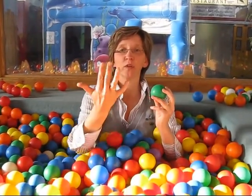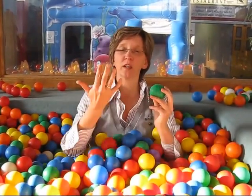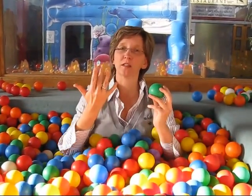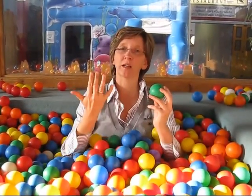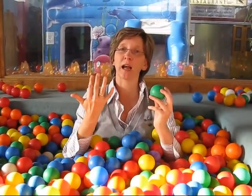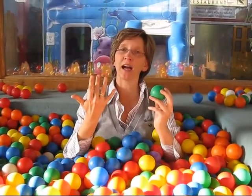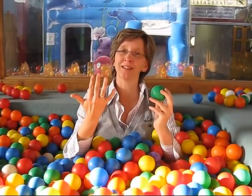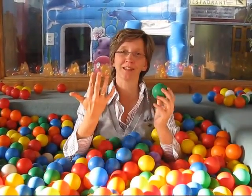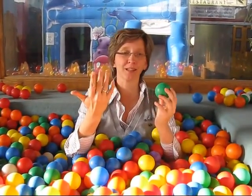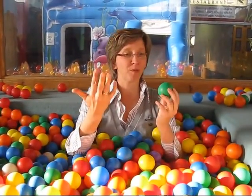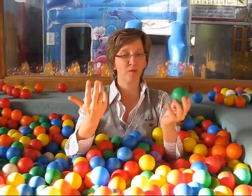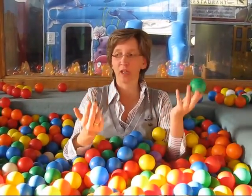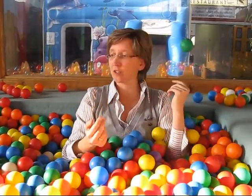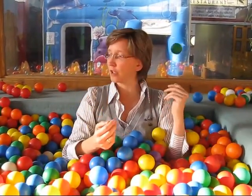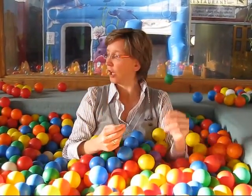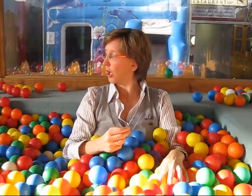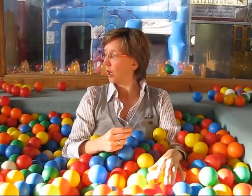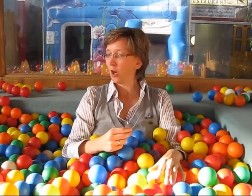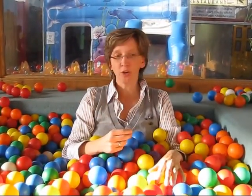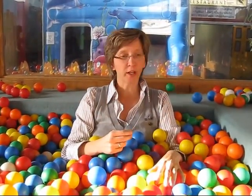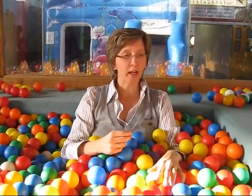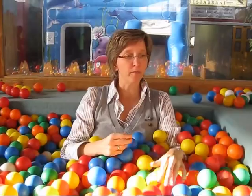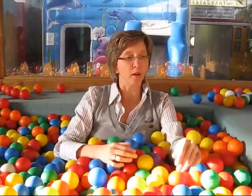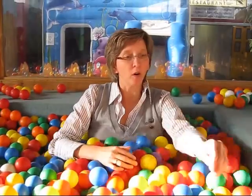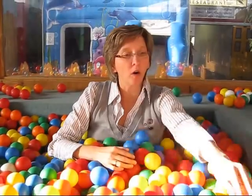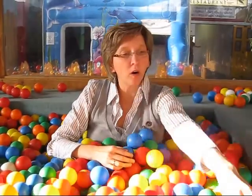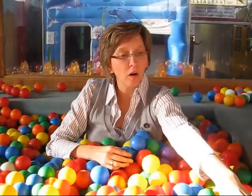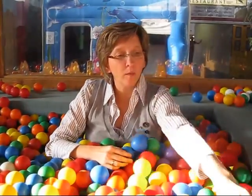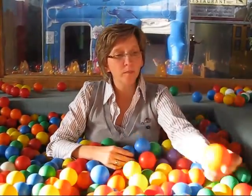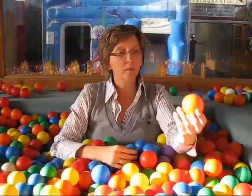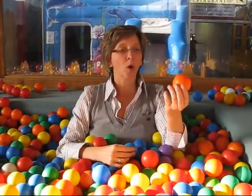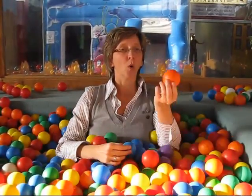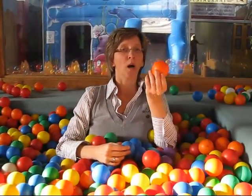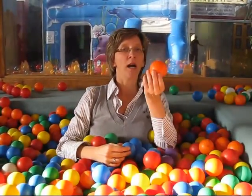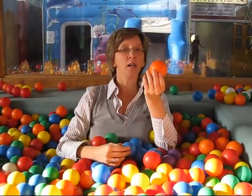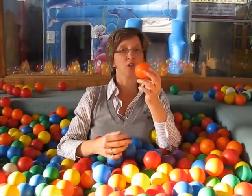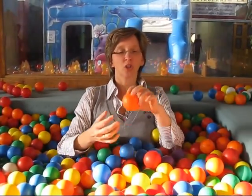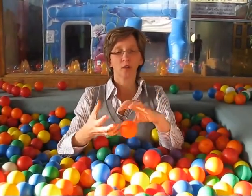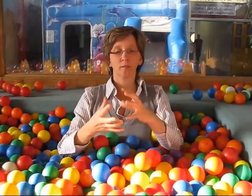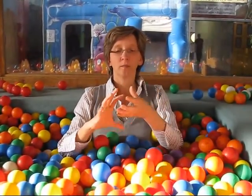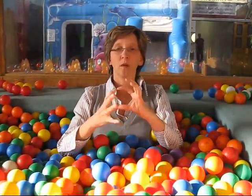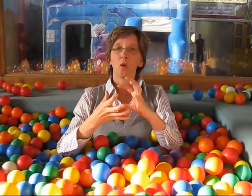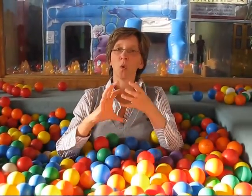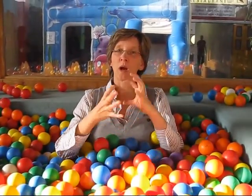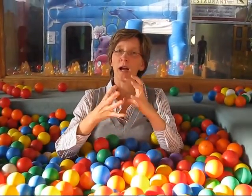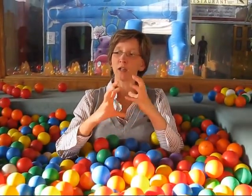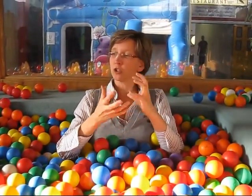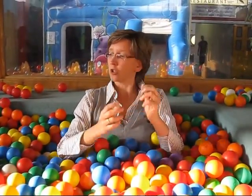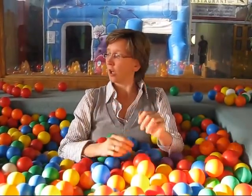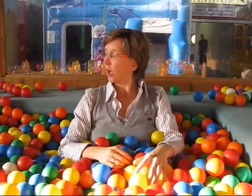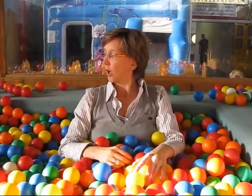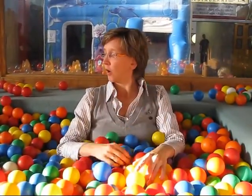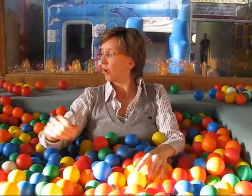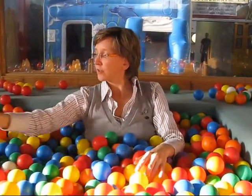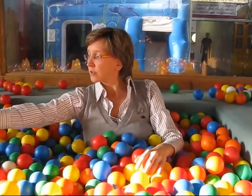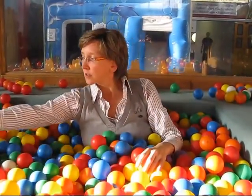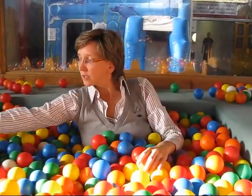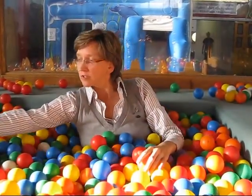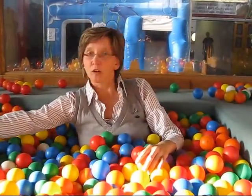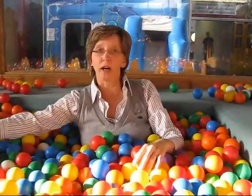ist das Glas, sich bewegt. Und dann haben wir noch Bratsch, Bratsch und hier ist noch ein